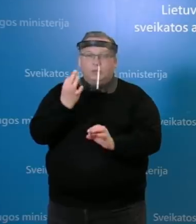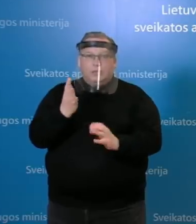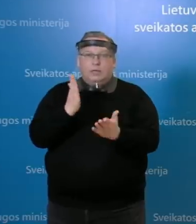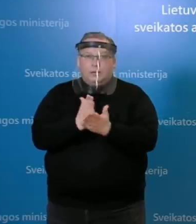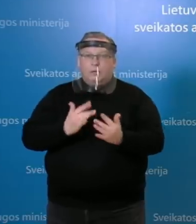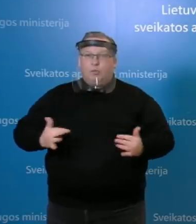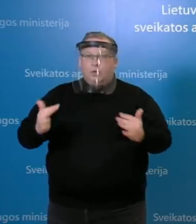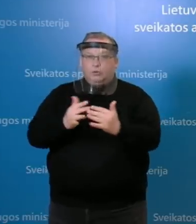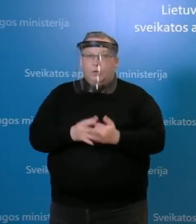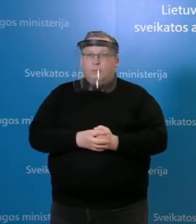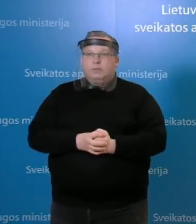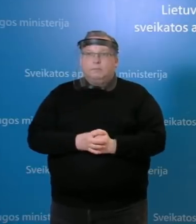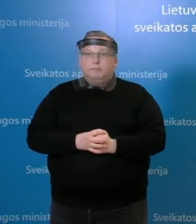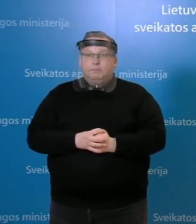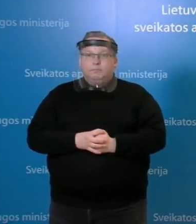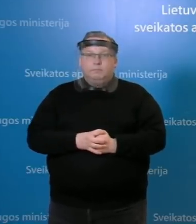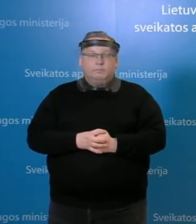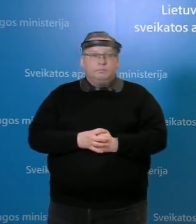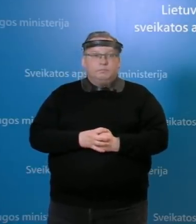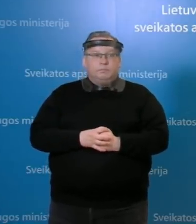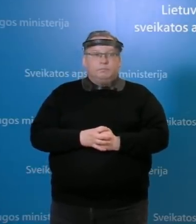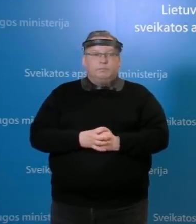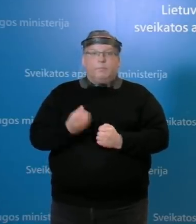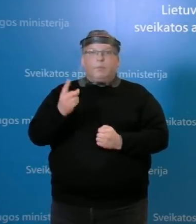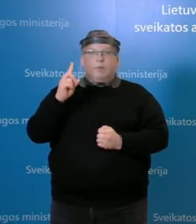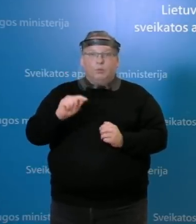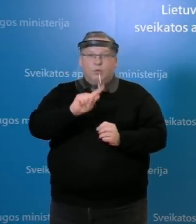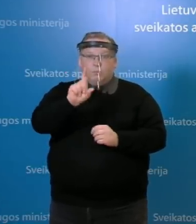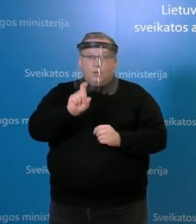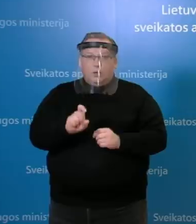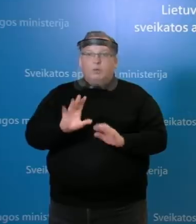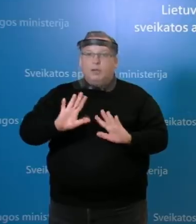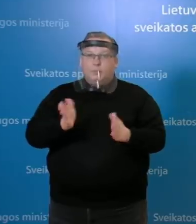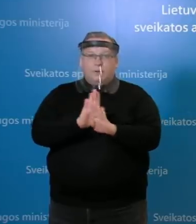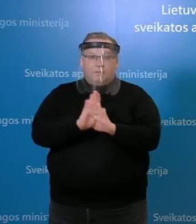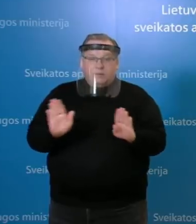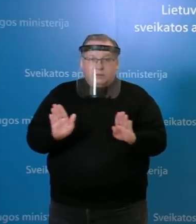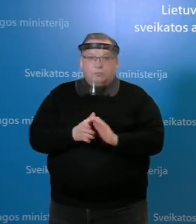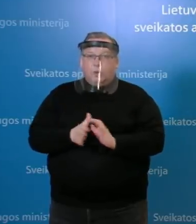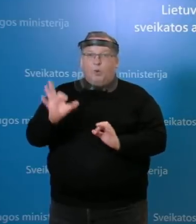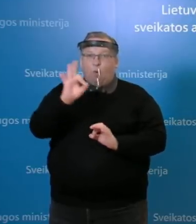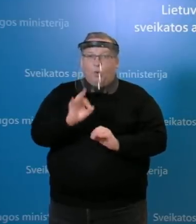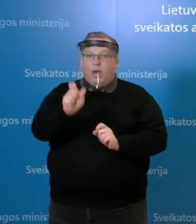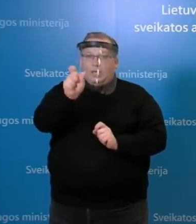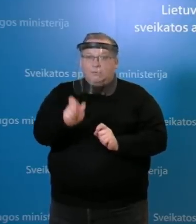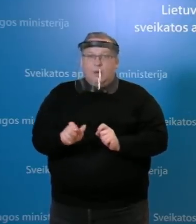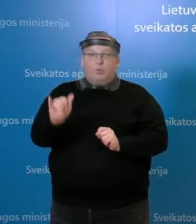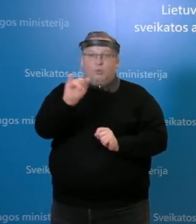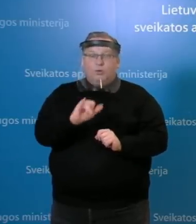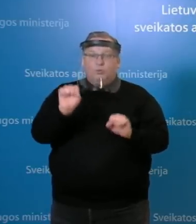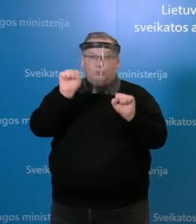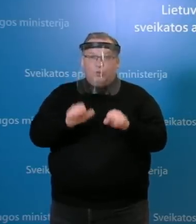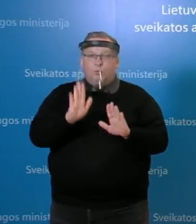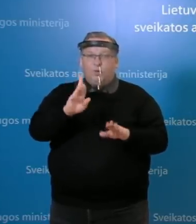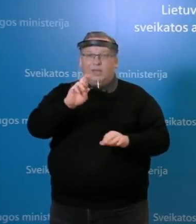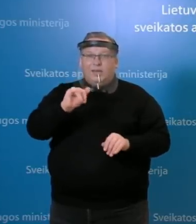organizuojamas. Augustai, norėsite paklausti dar? Kaip ir viskas, taip pasiksinti dėl to asmens, kuris rimi, kuris gali būti